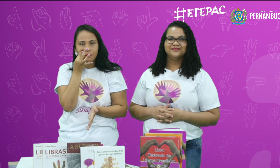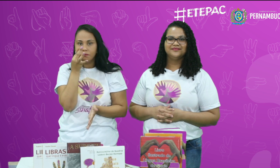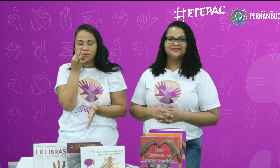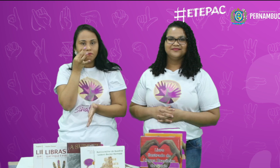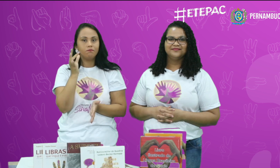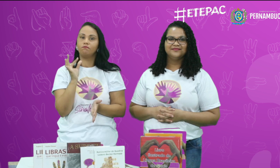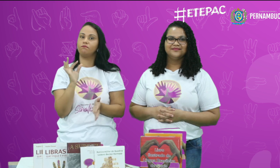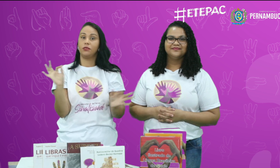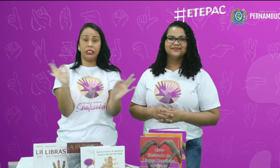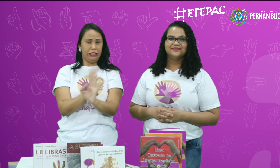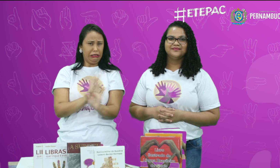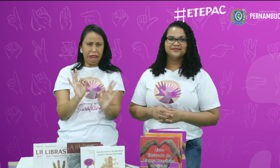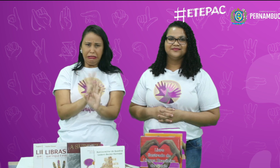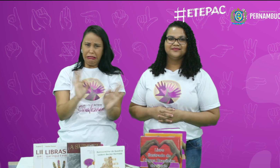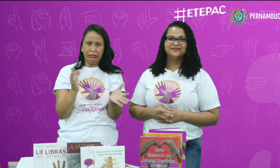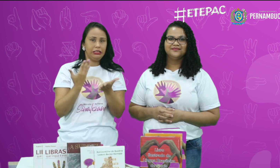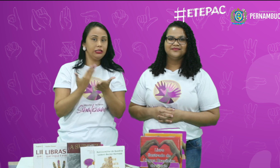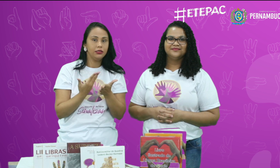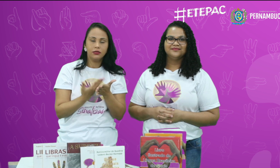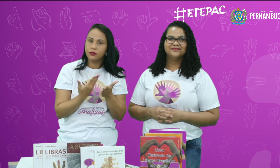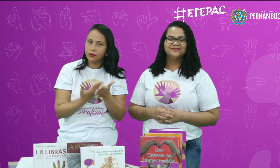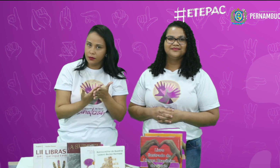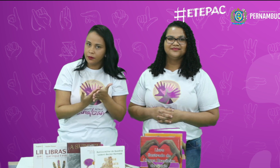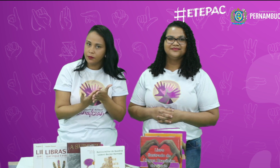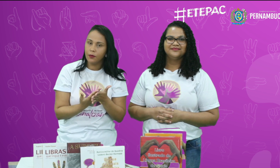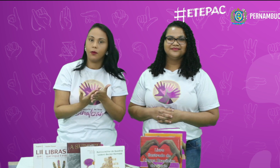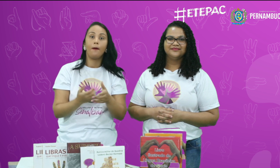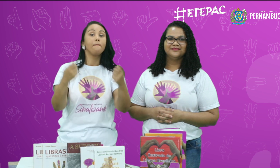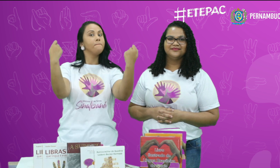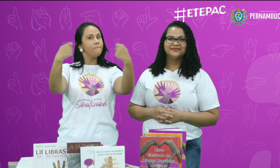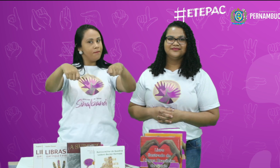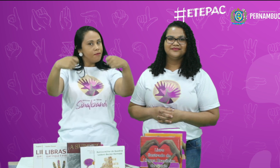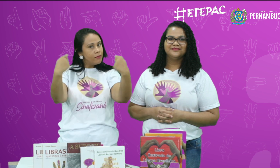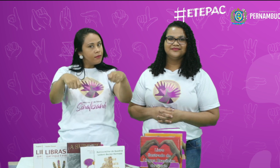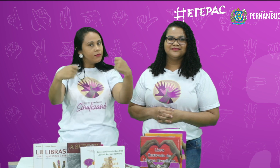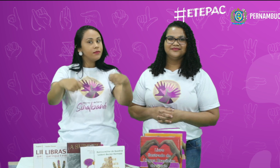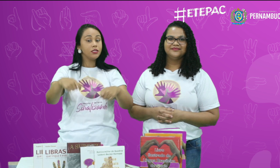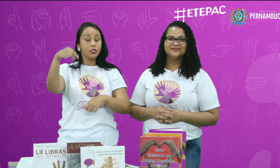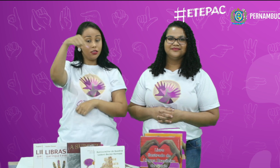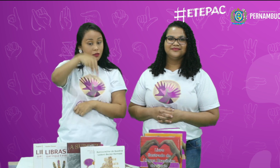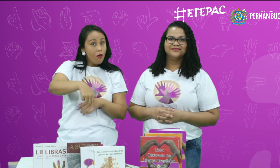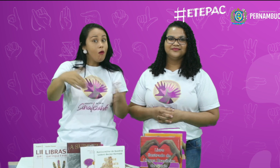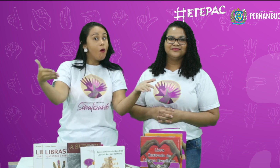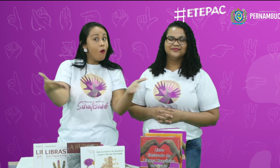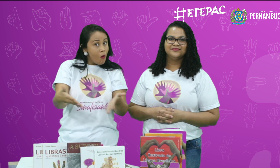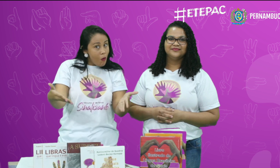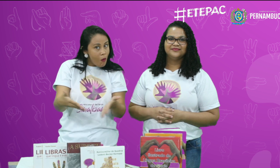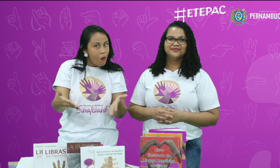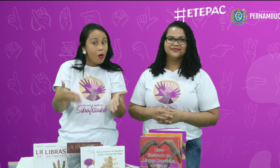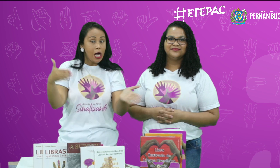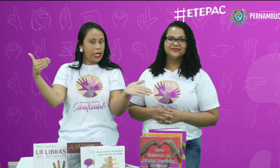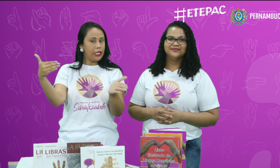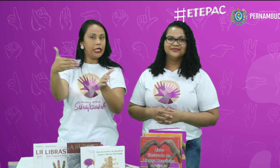não registraram a presença em nada nas aulas, vocês precisam, hoje, até hoje,